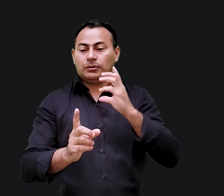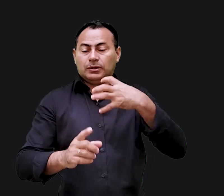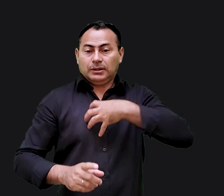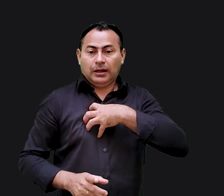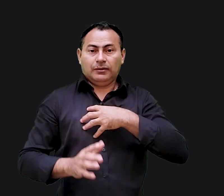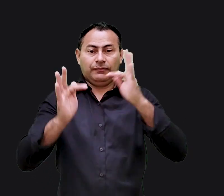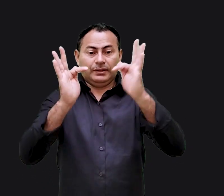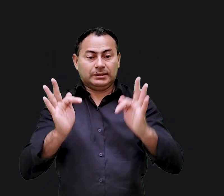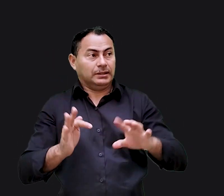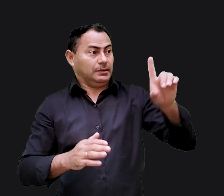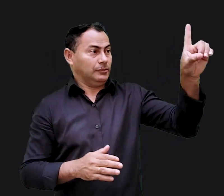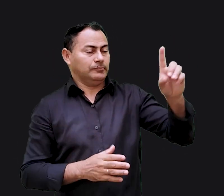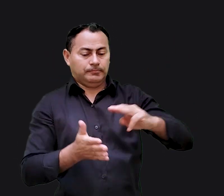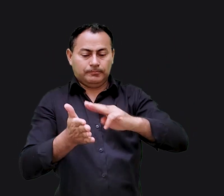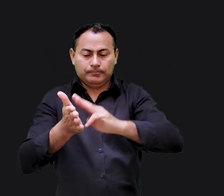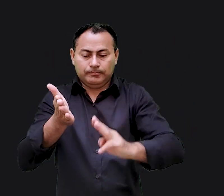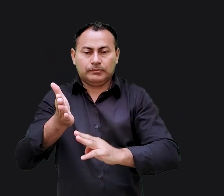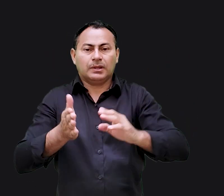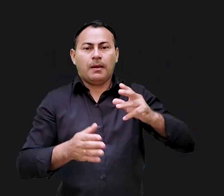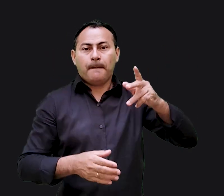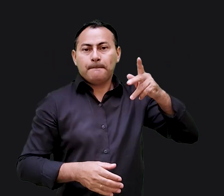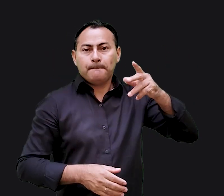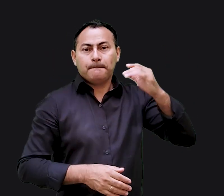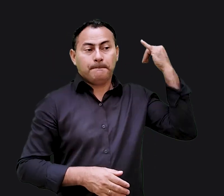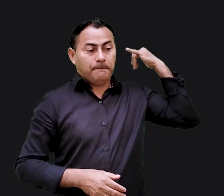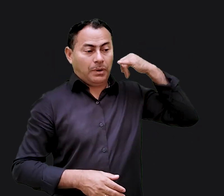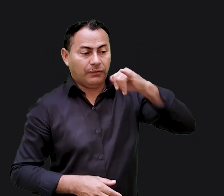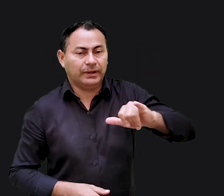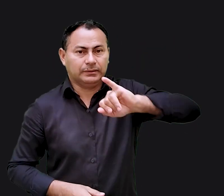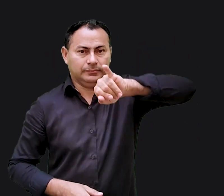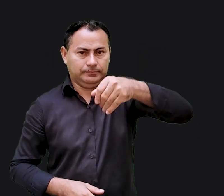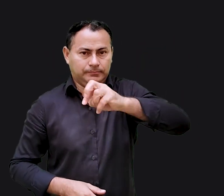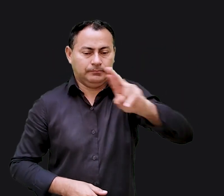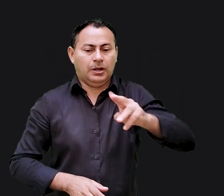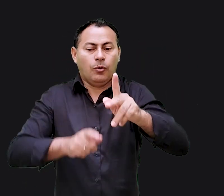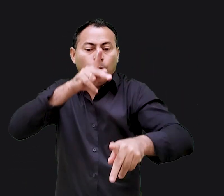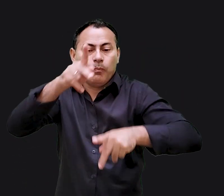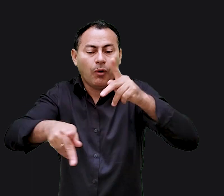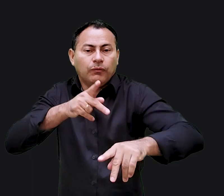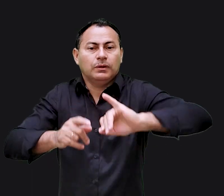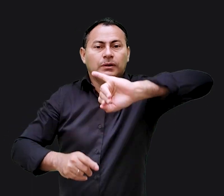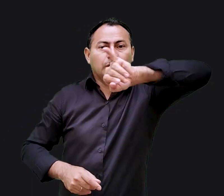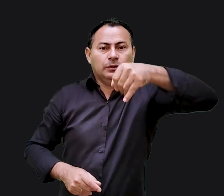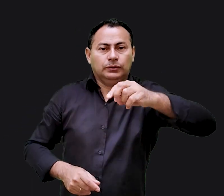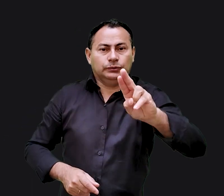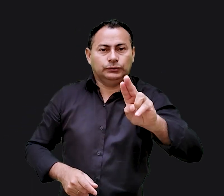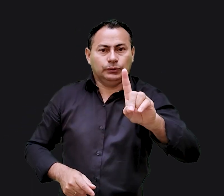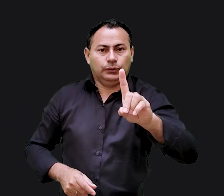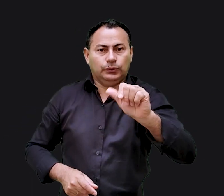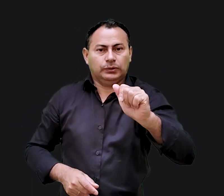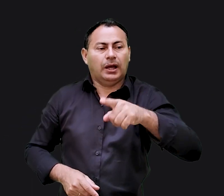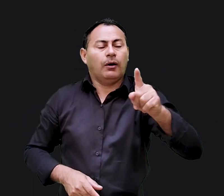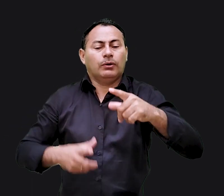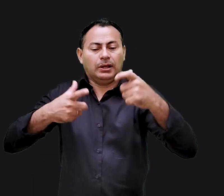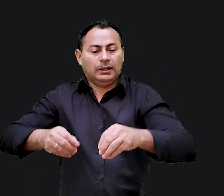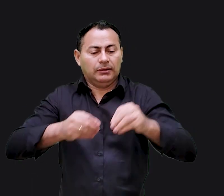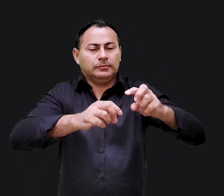realização em Deus. Essa foi a mensagem do profeta Jeremias para o povo de Judá quando estava sendo levado cativo.